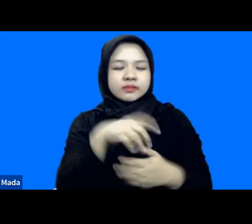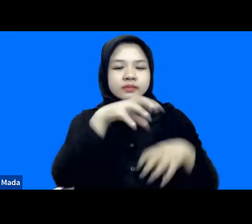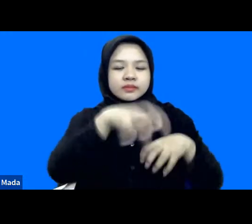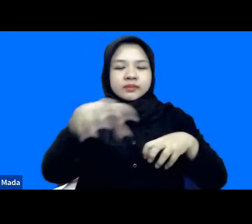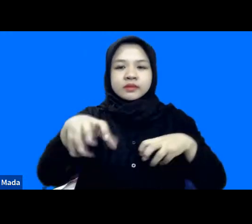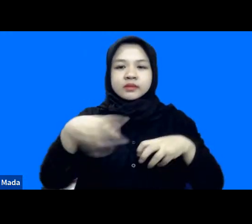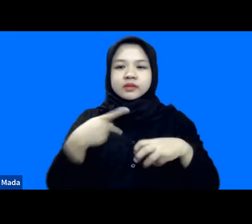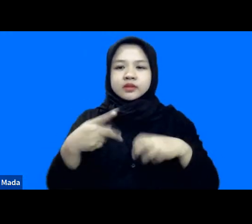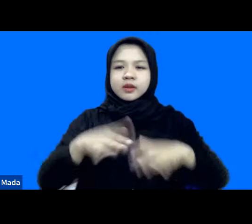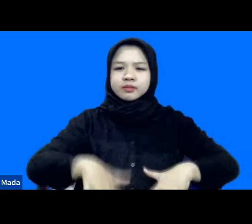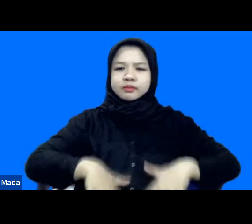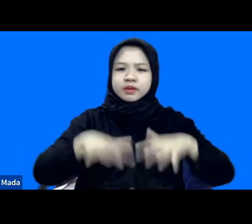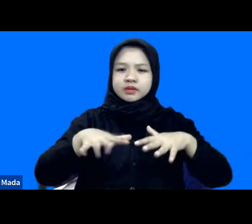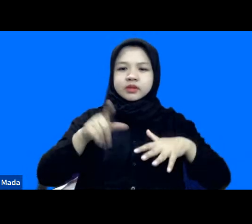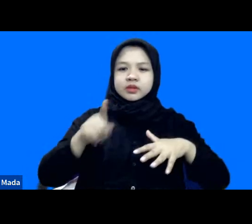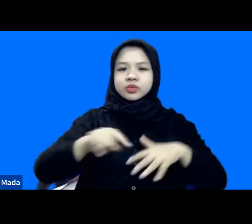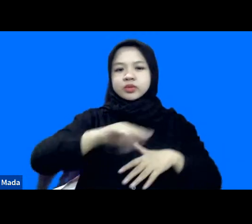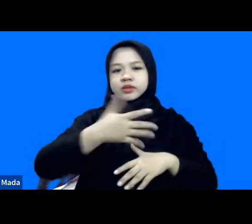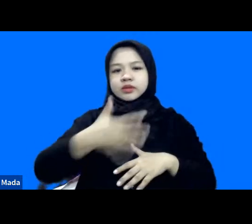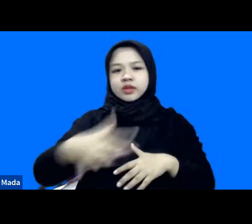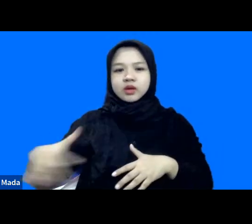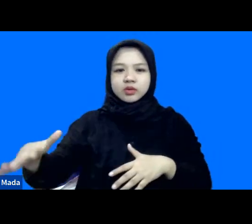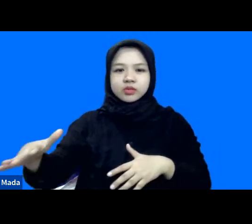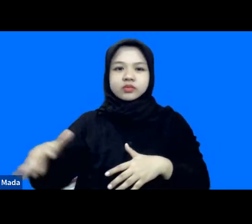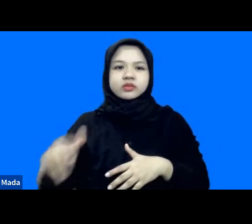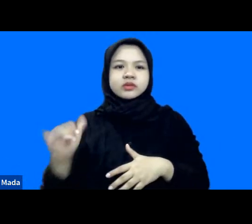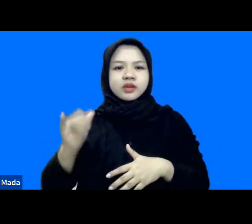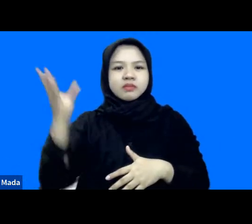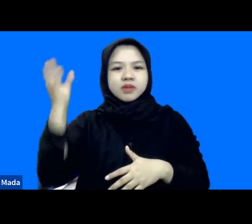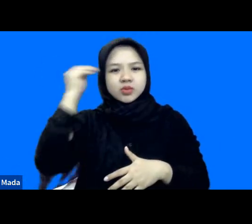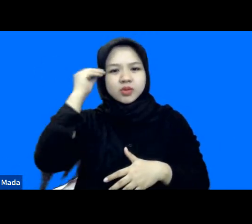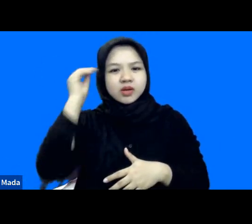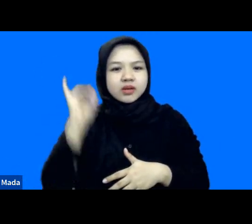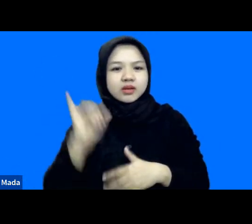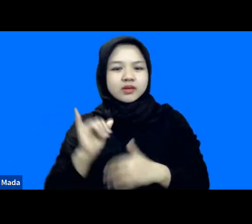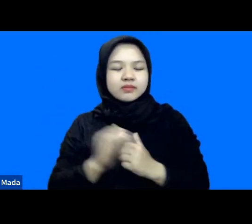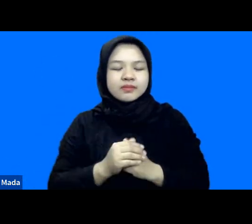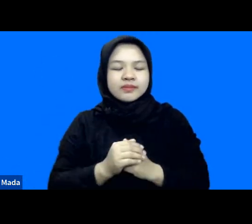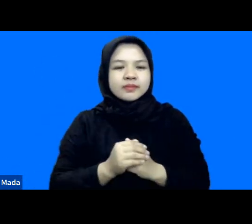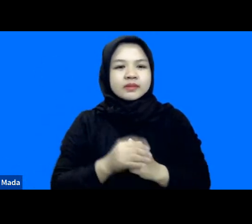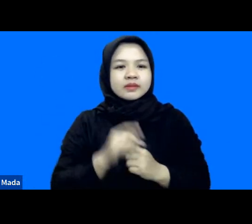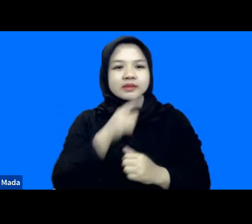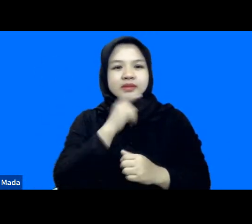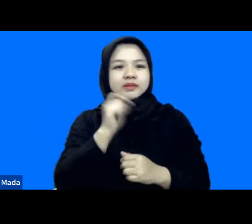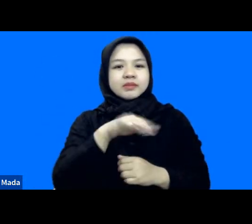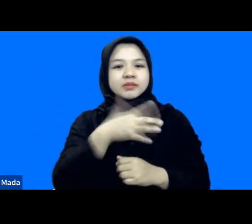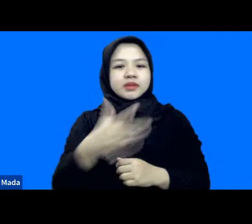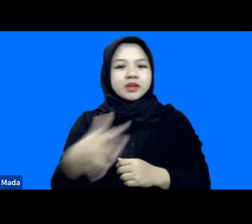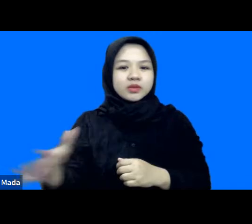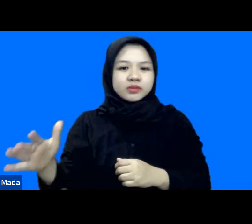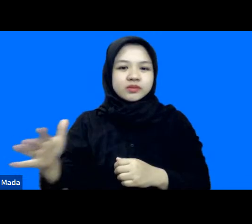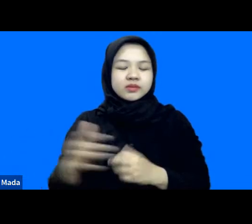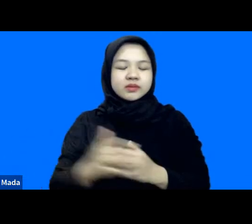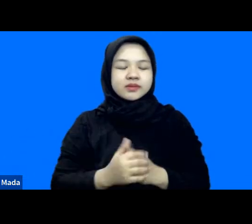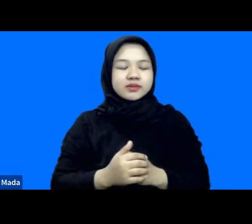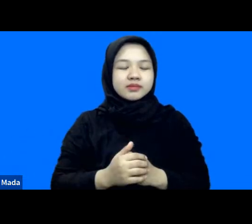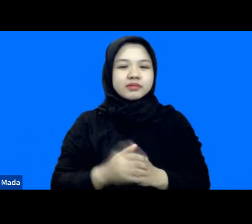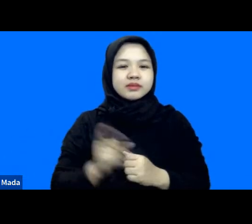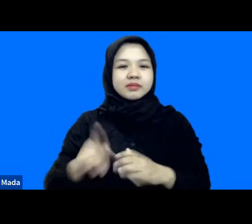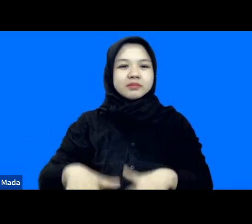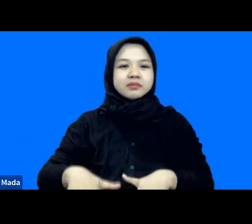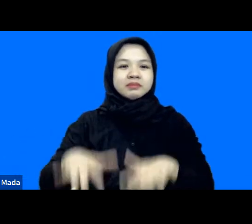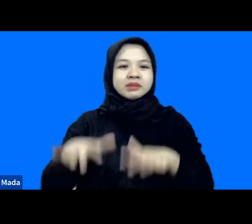kita banjir adalah di laut ya ya make sense sih gitu kan karena emang di laut makanya banjir